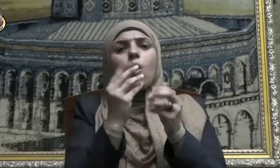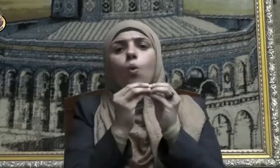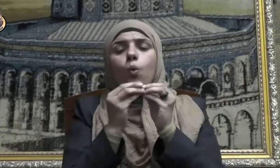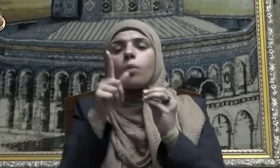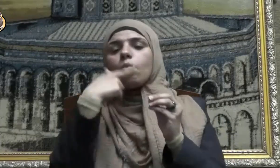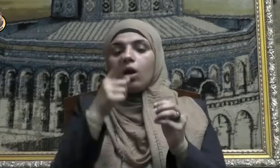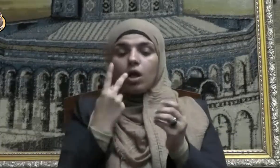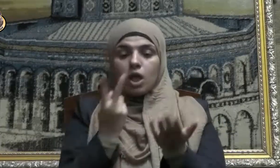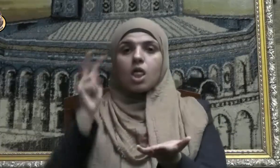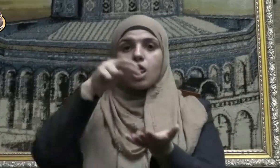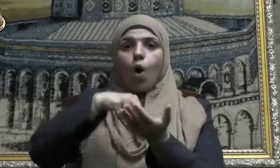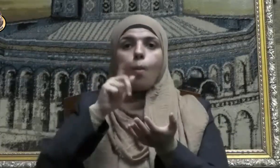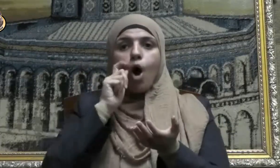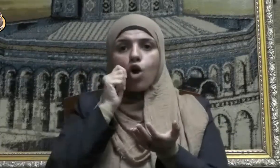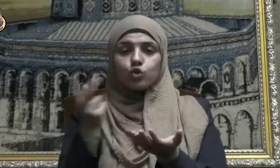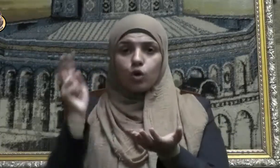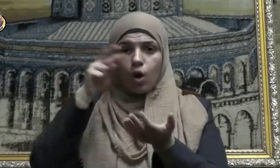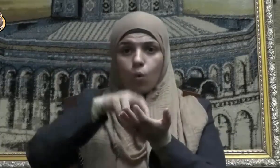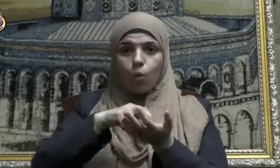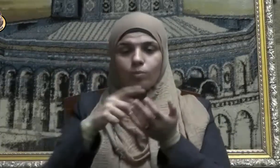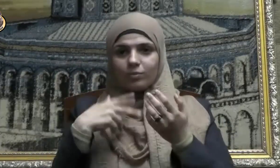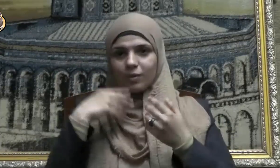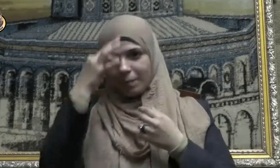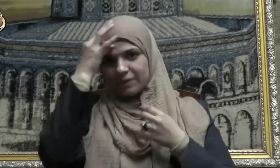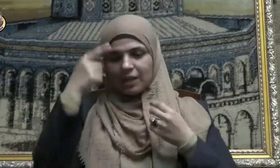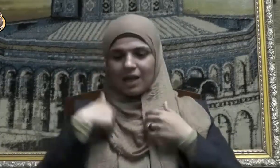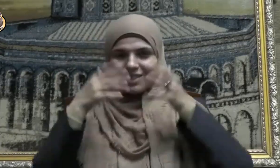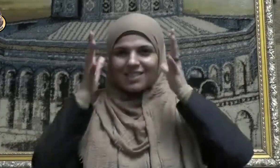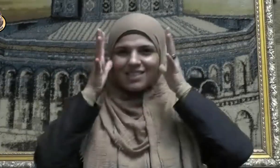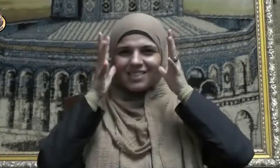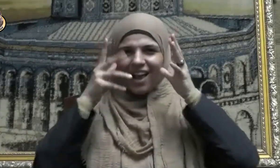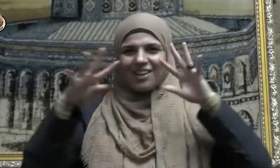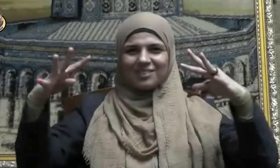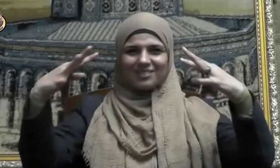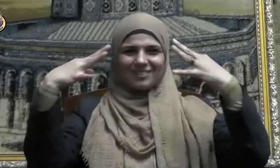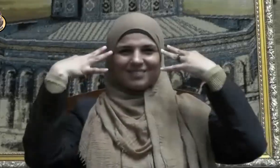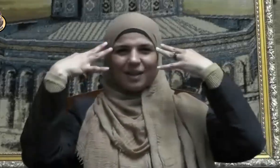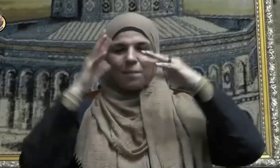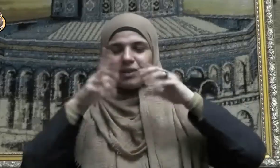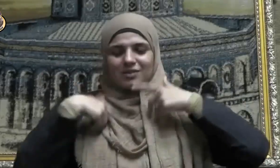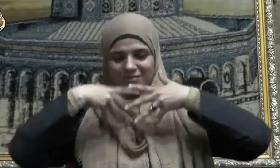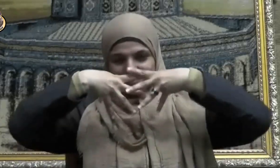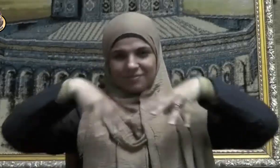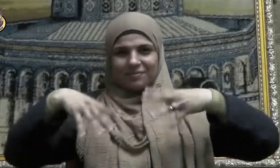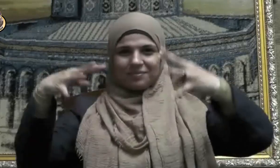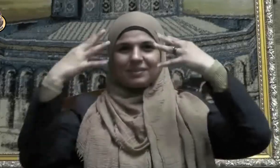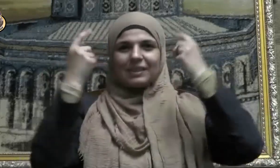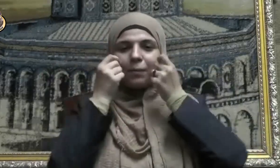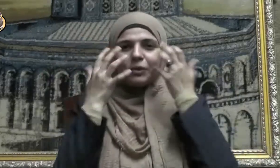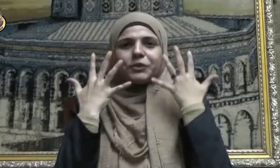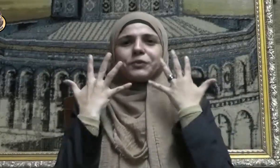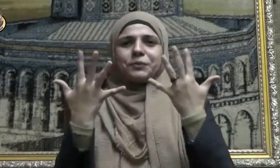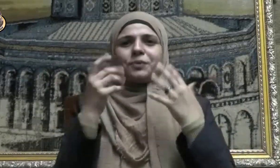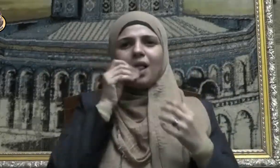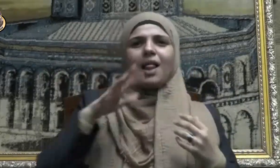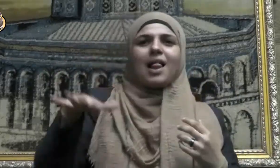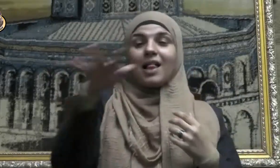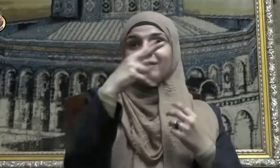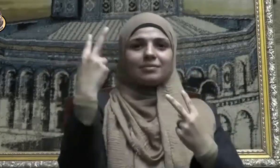الرجل فيزين صلاته جاهدا لما يرى من نظر الناس